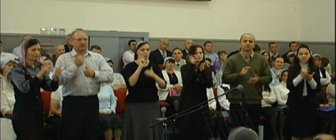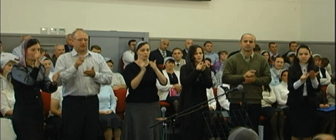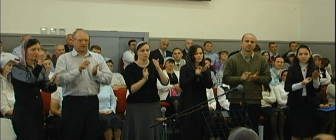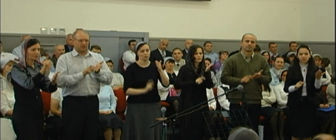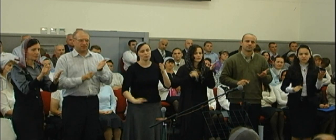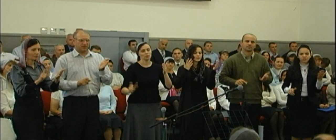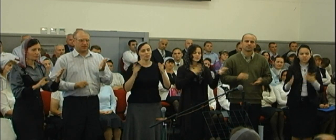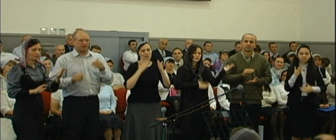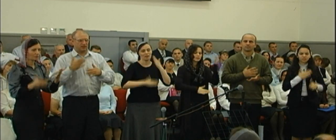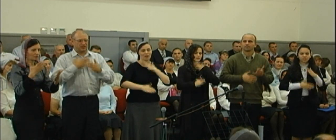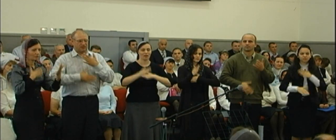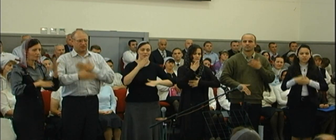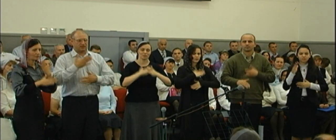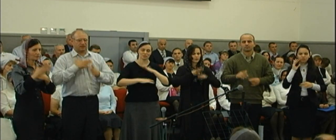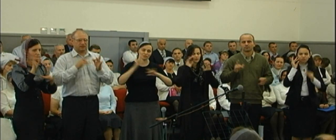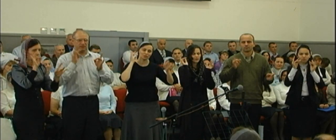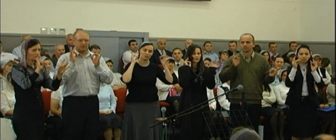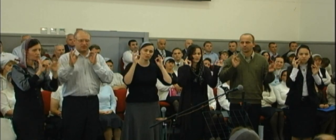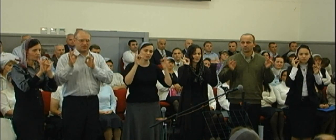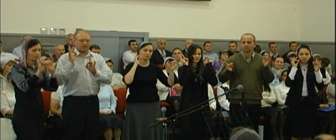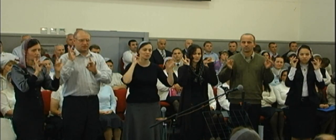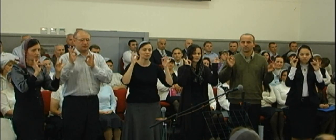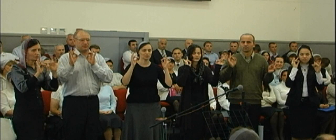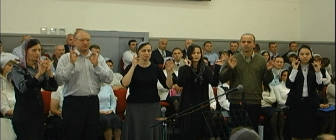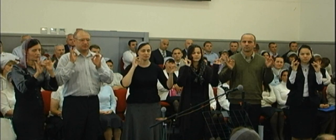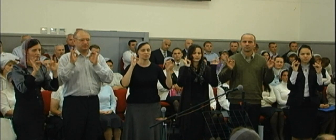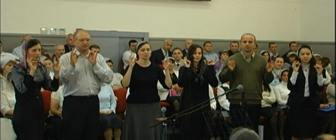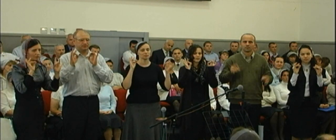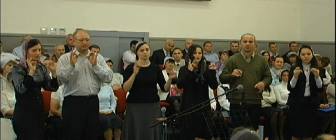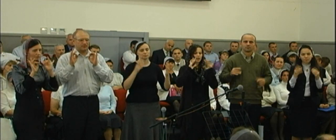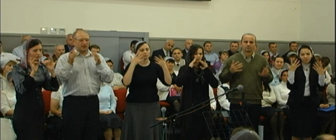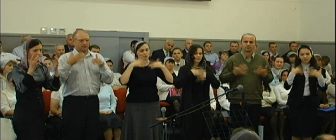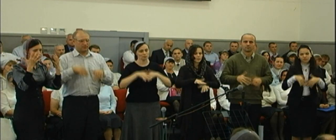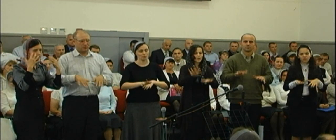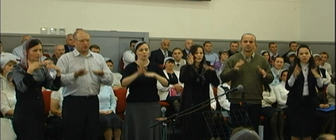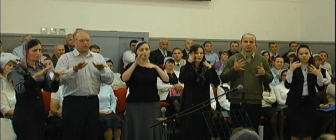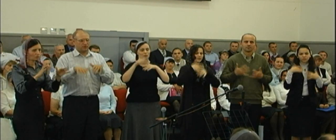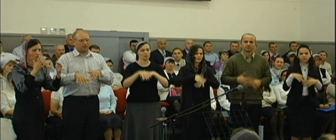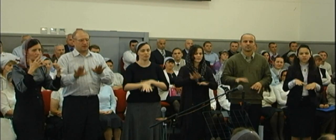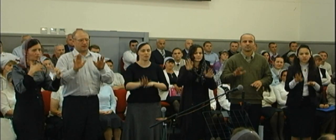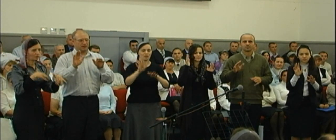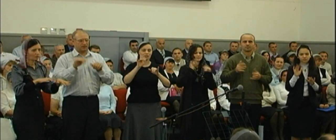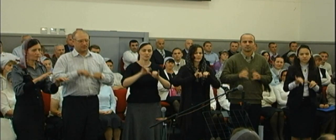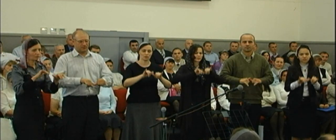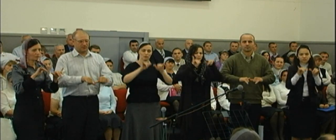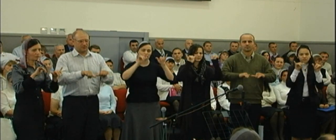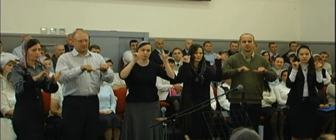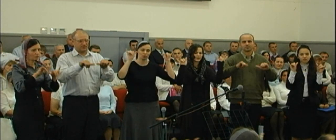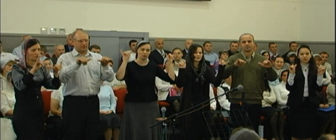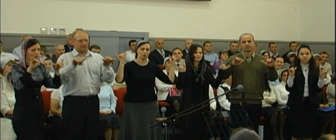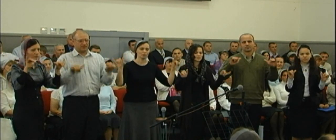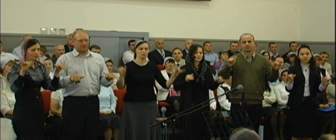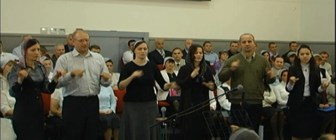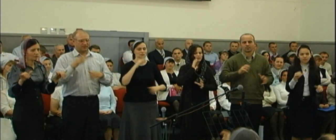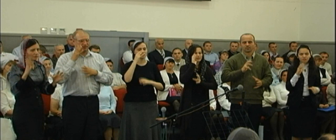песен радостный поток Как мобрый разольется